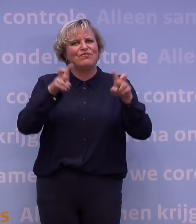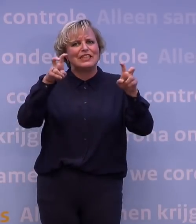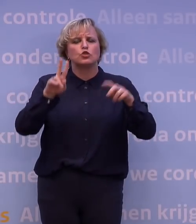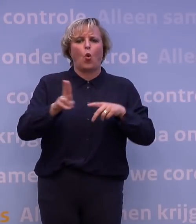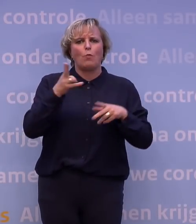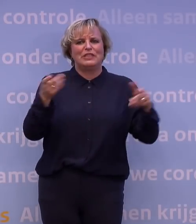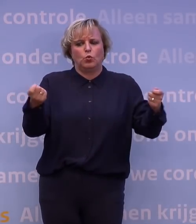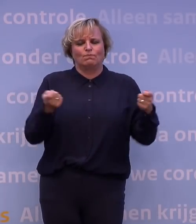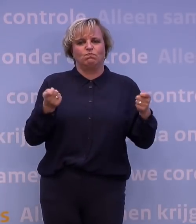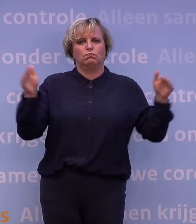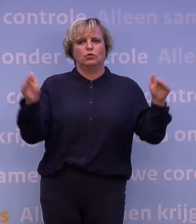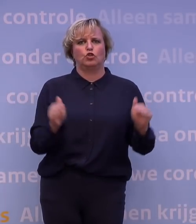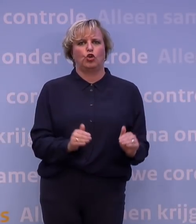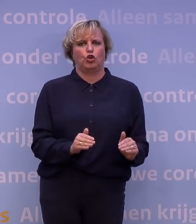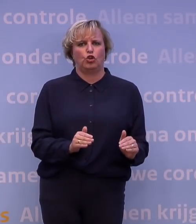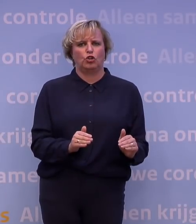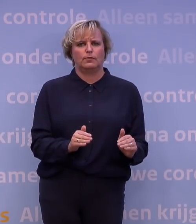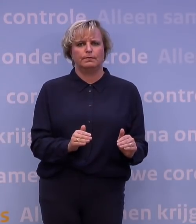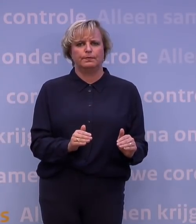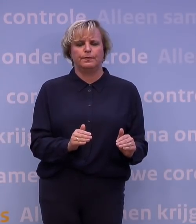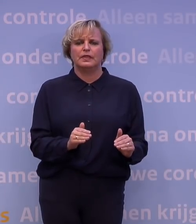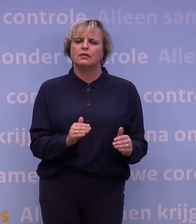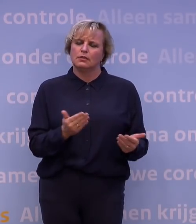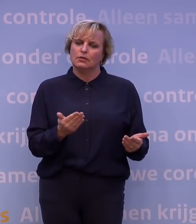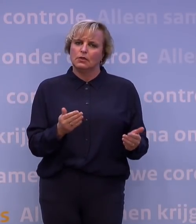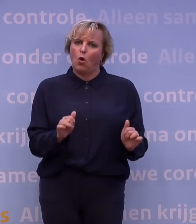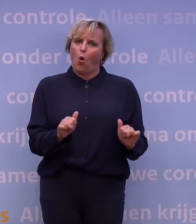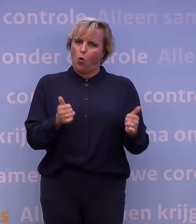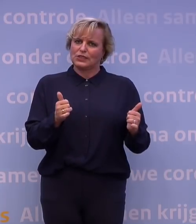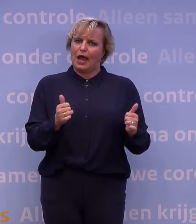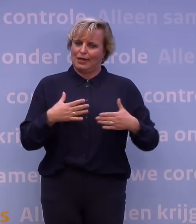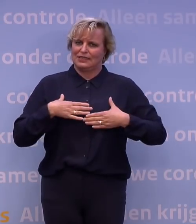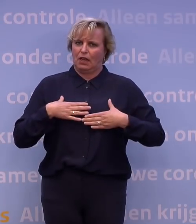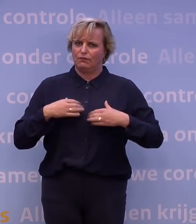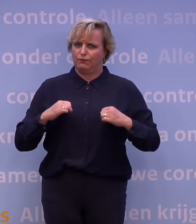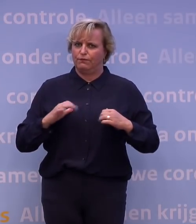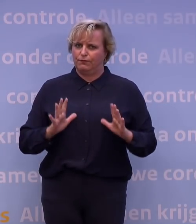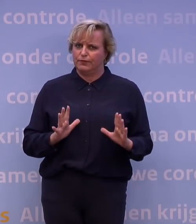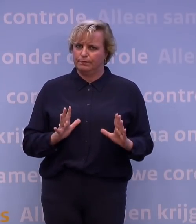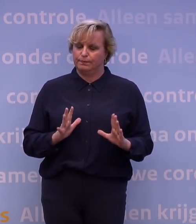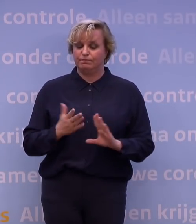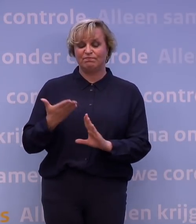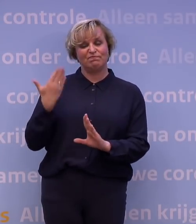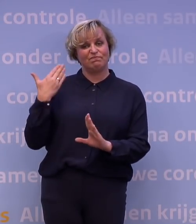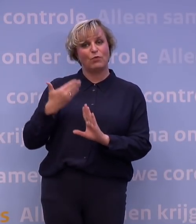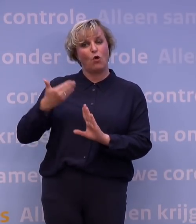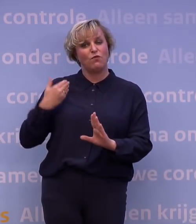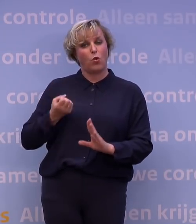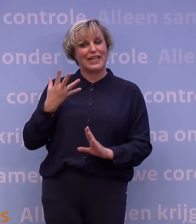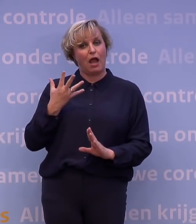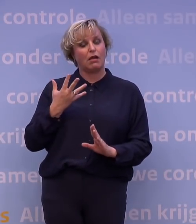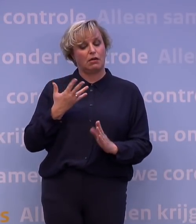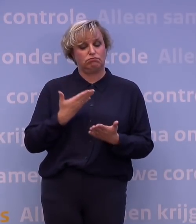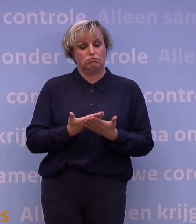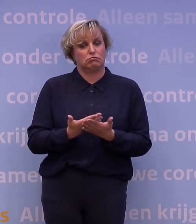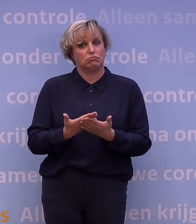weer onder hebben. En dat hebben we voor een belangrijk deel in eigen hand. In het voorjaar hebben we laten zien dat we met elkaar in staat